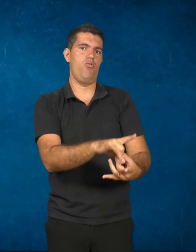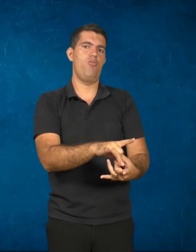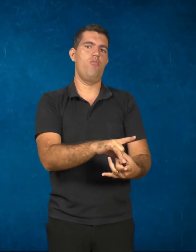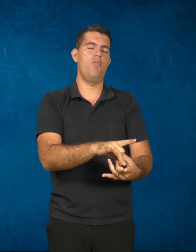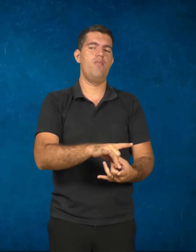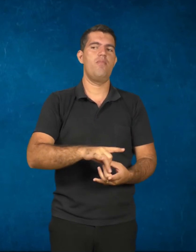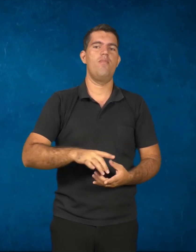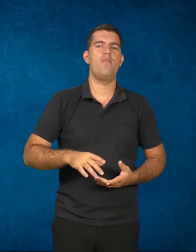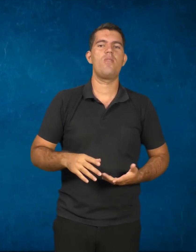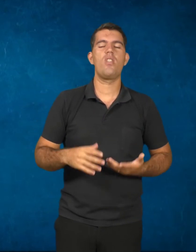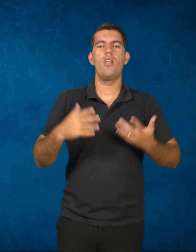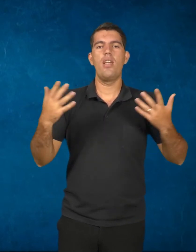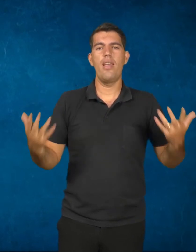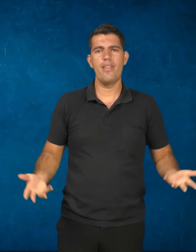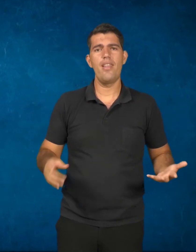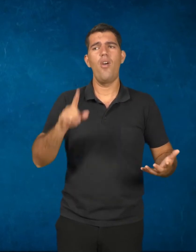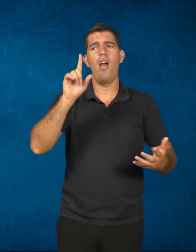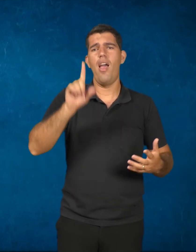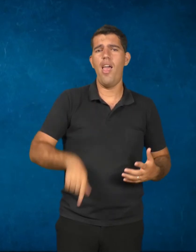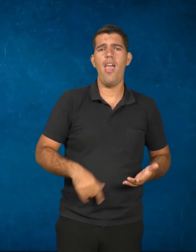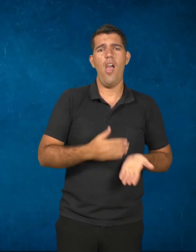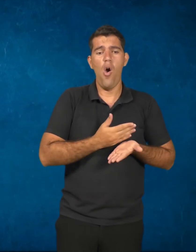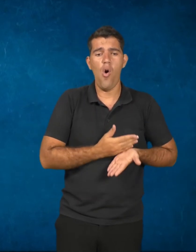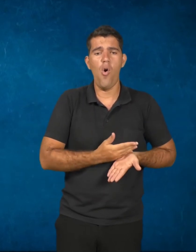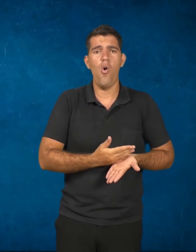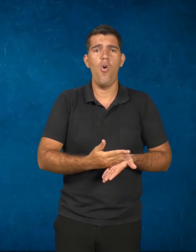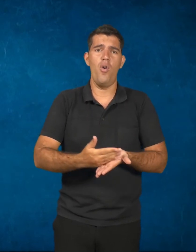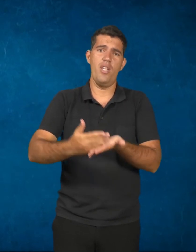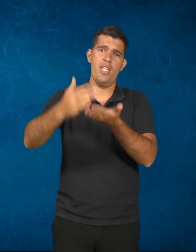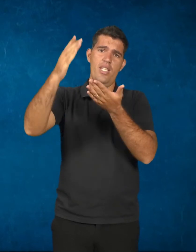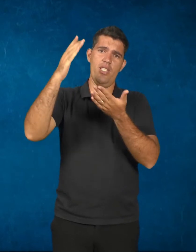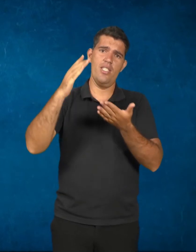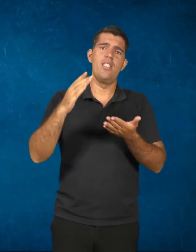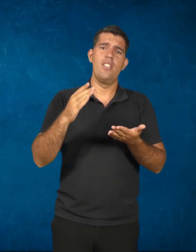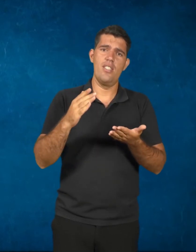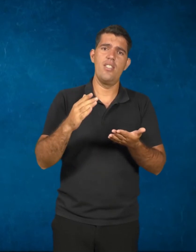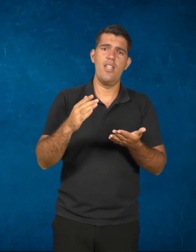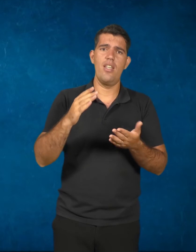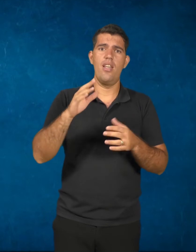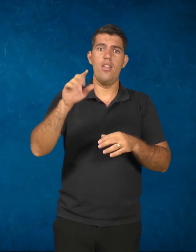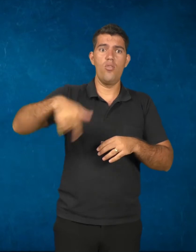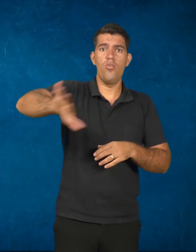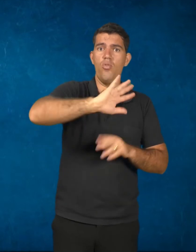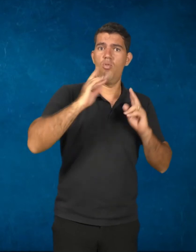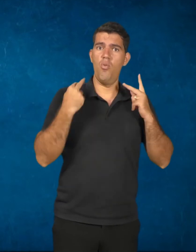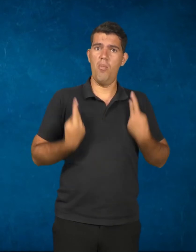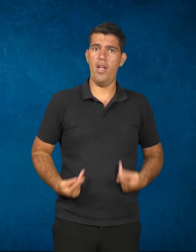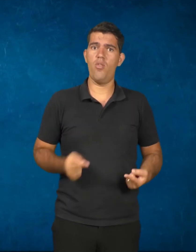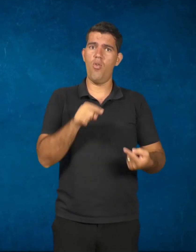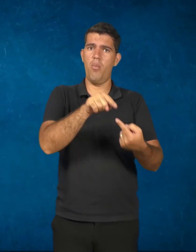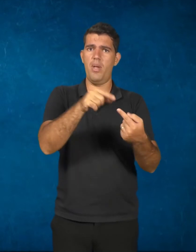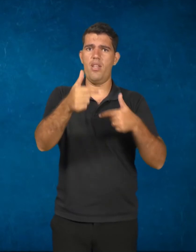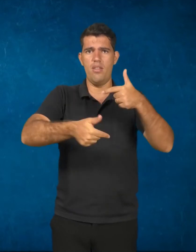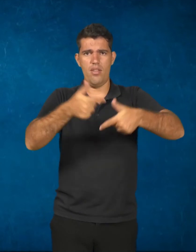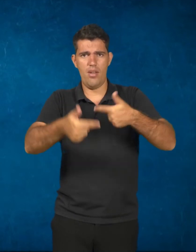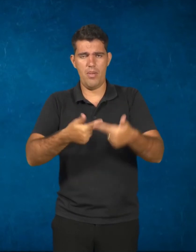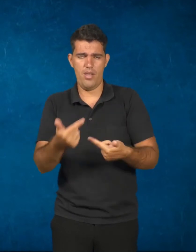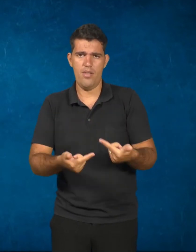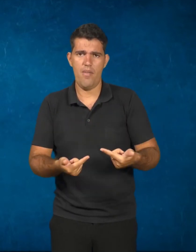isso está na própria origem do entendimento da realidade humana enquanto constituída pelo trabalho. Logo,